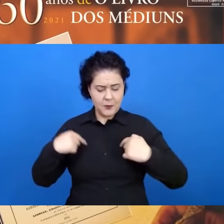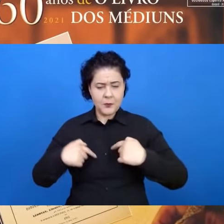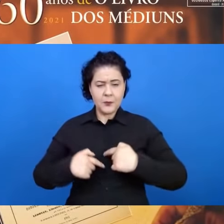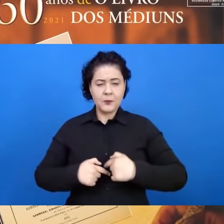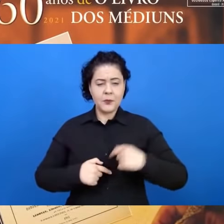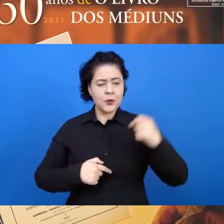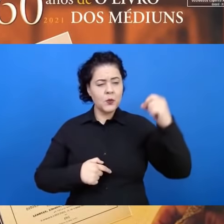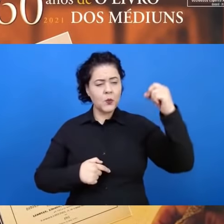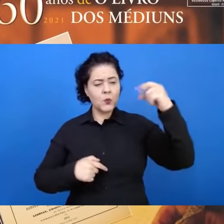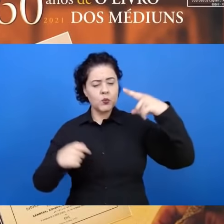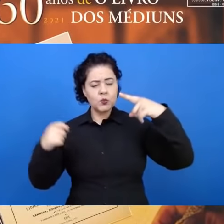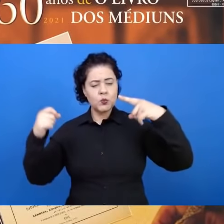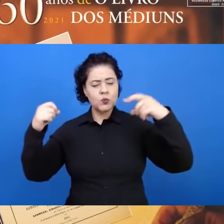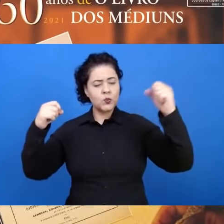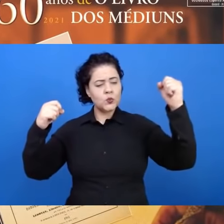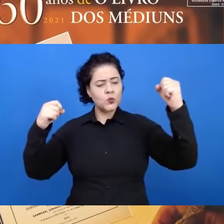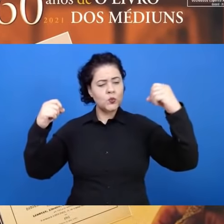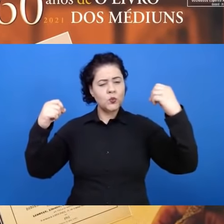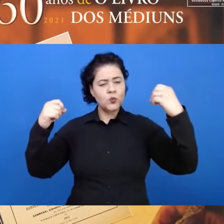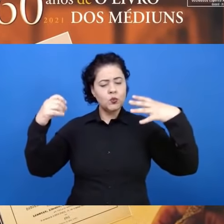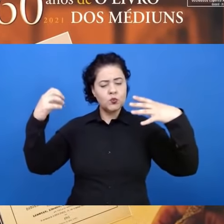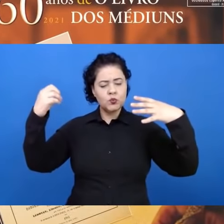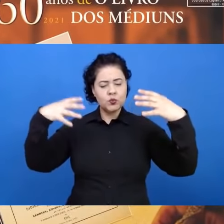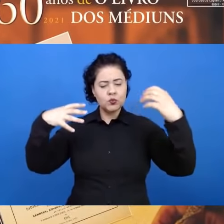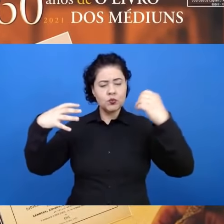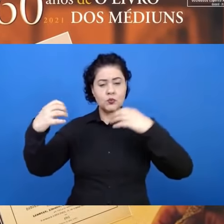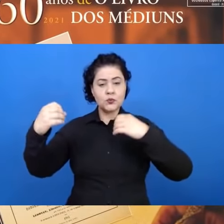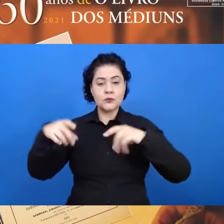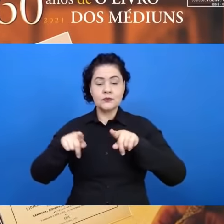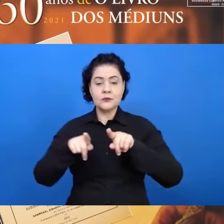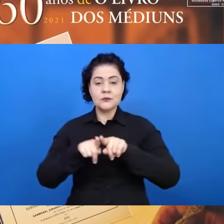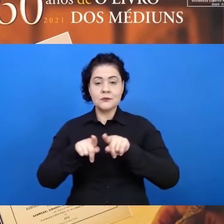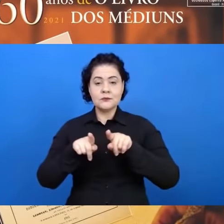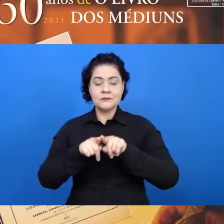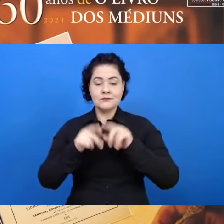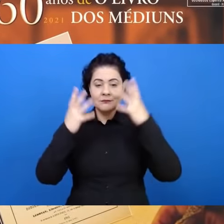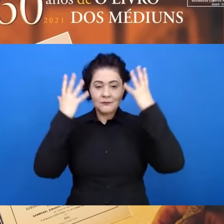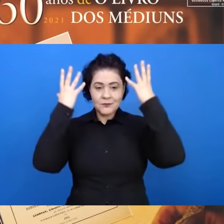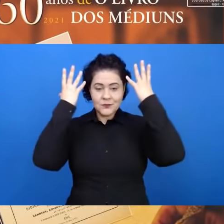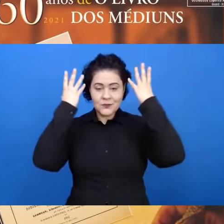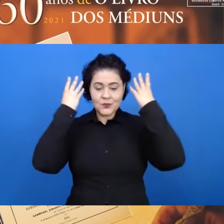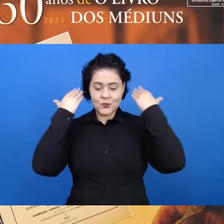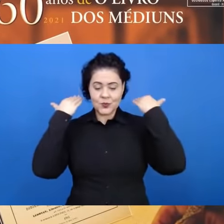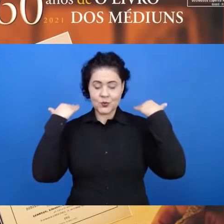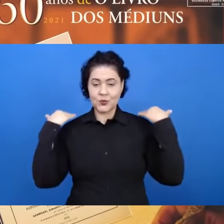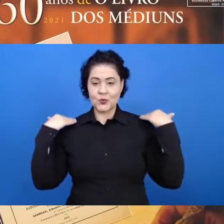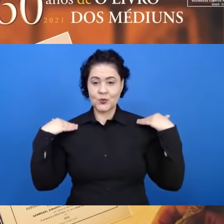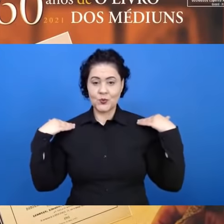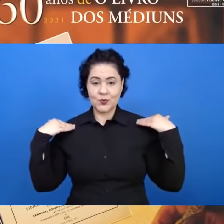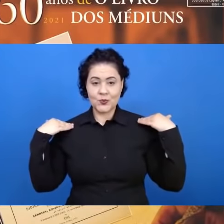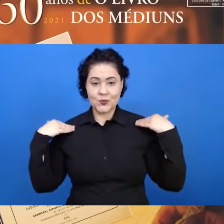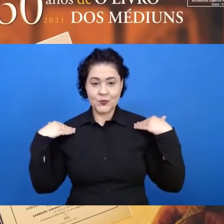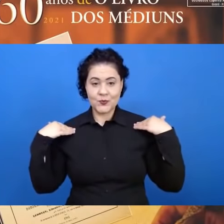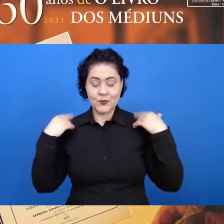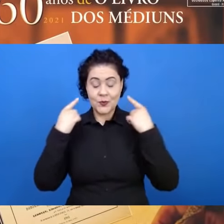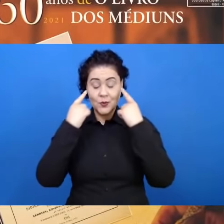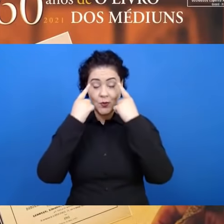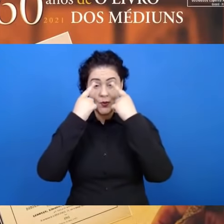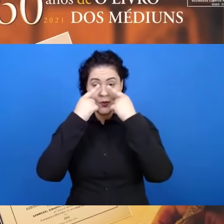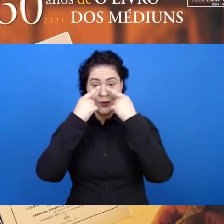os cabelos tocavam nos ombros à Nazarena, os olhos